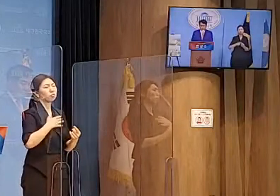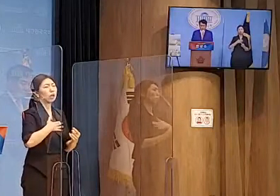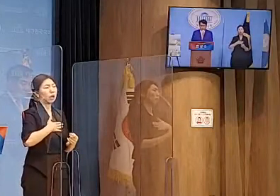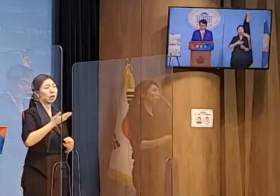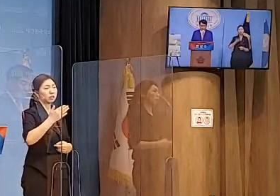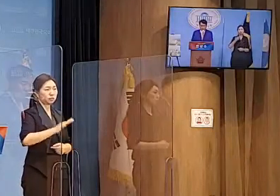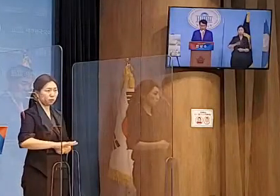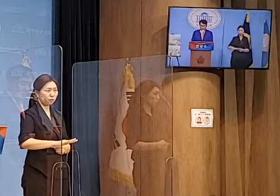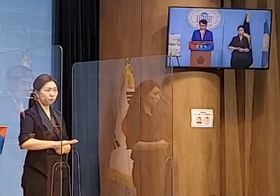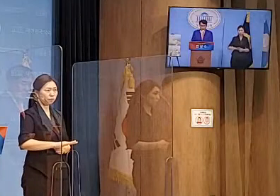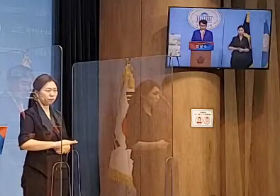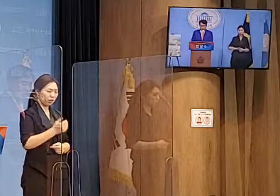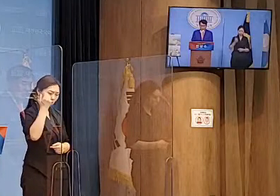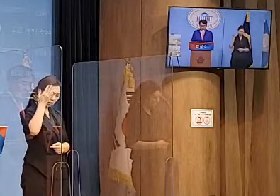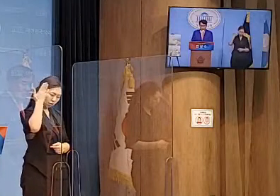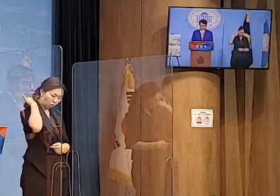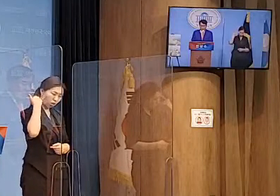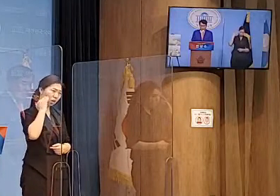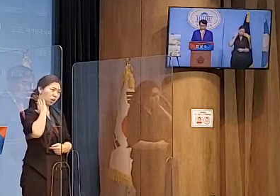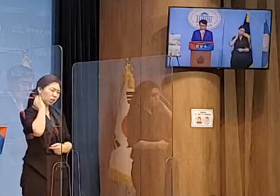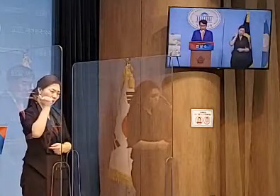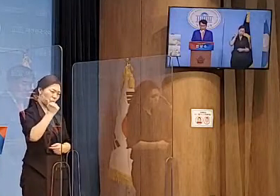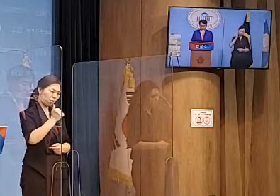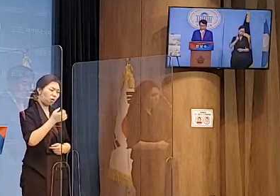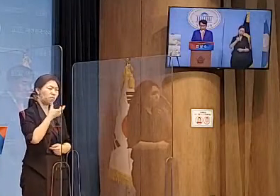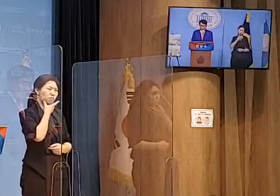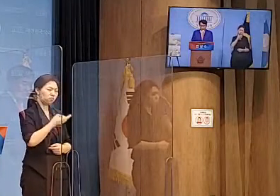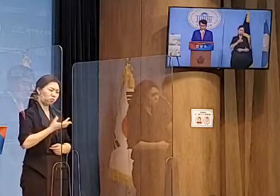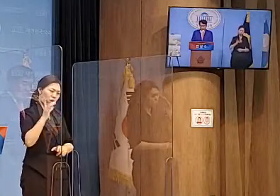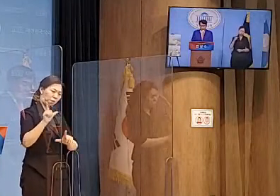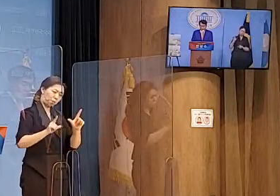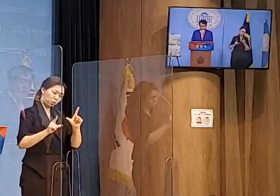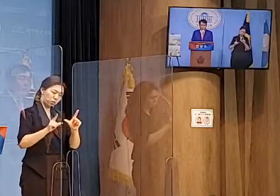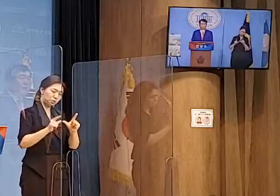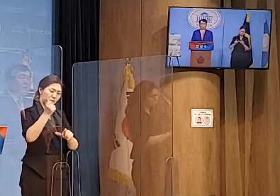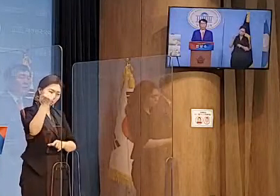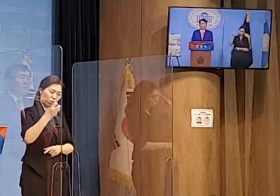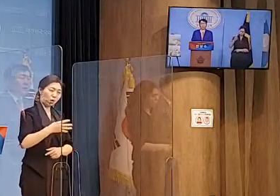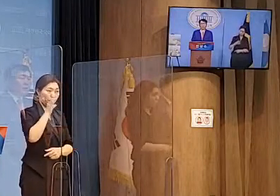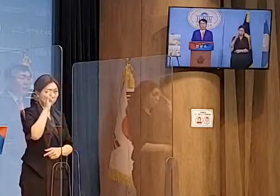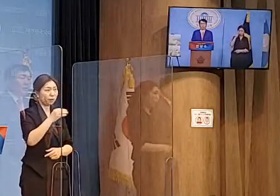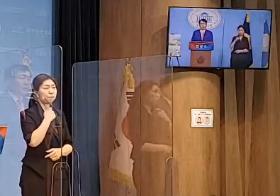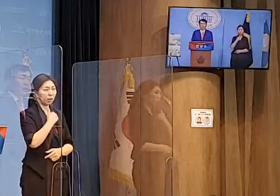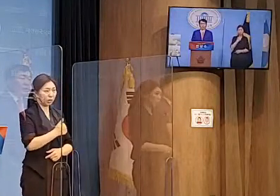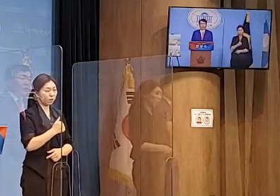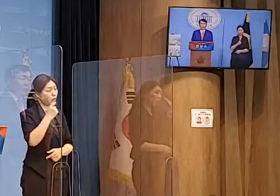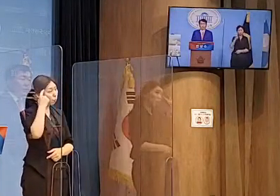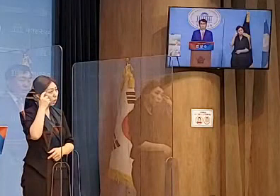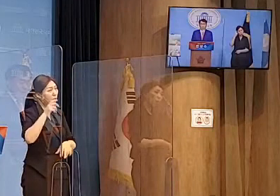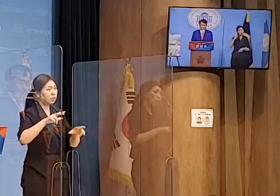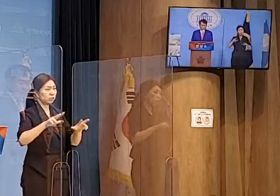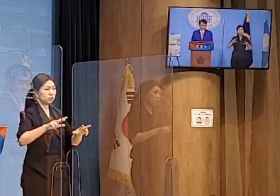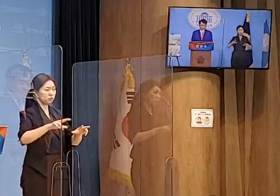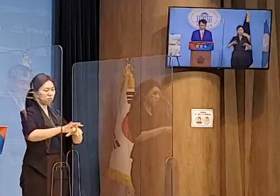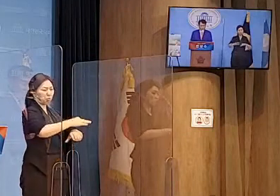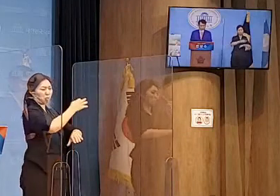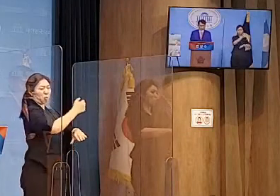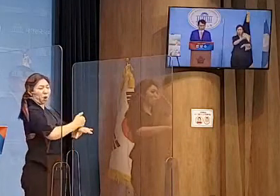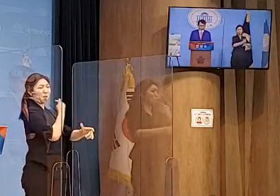이것은 지금의 제왕적 대통령제라는 것이